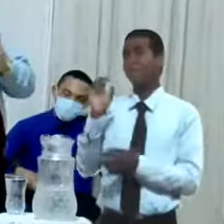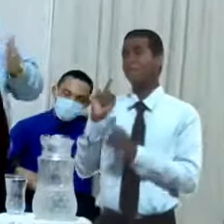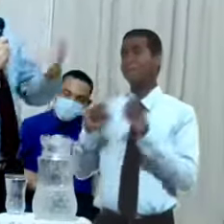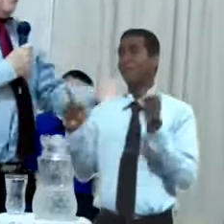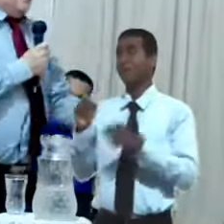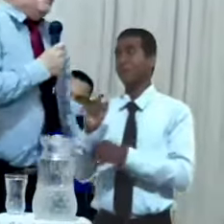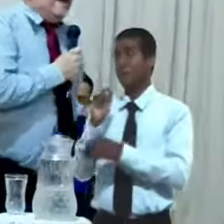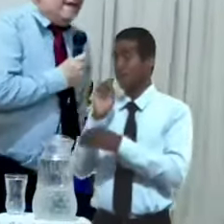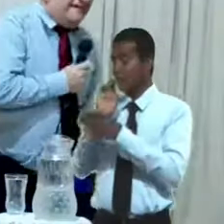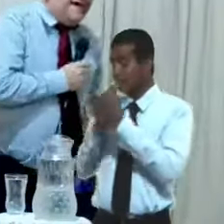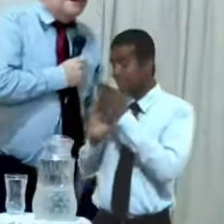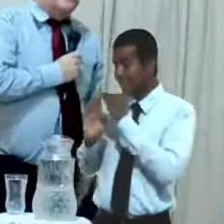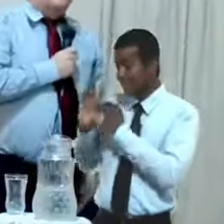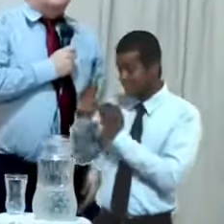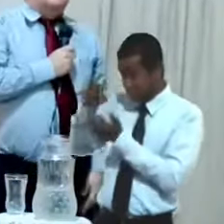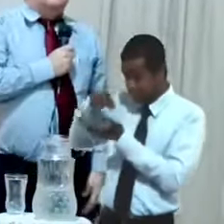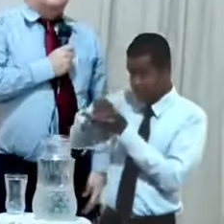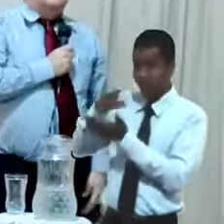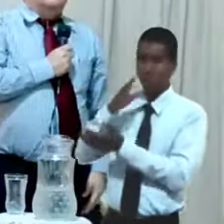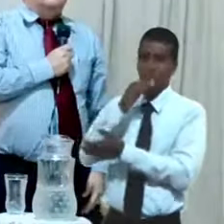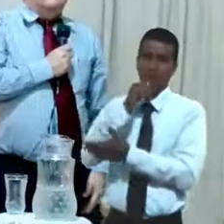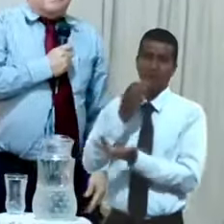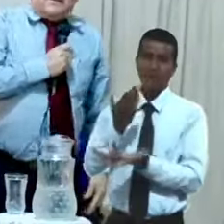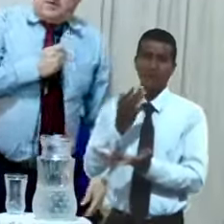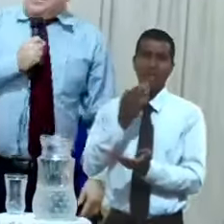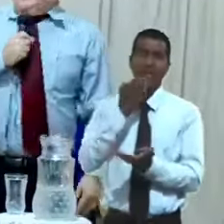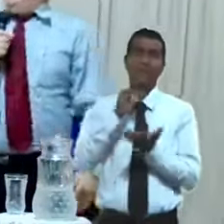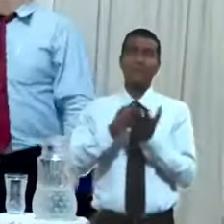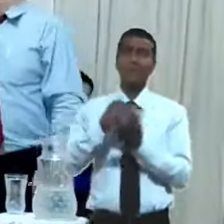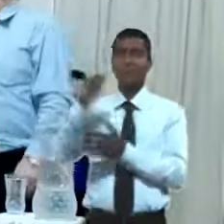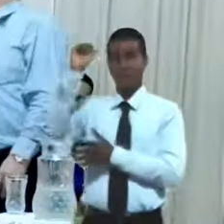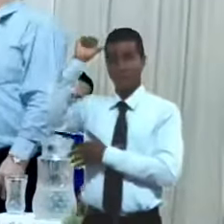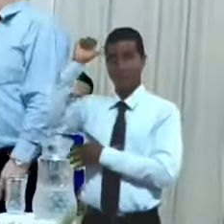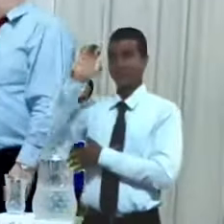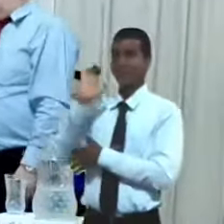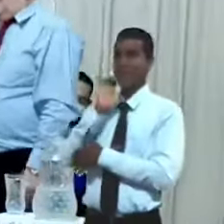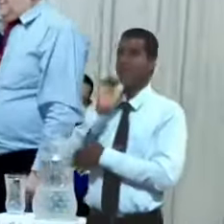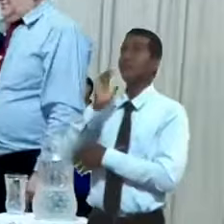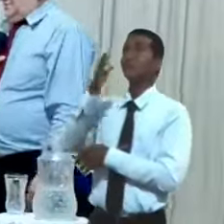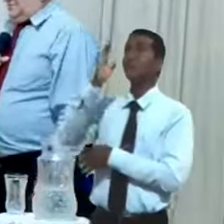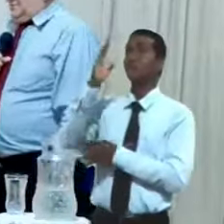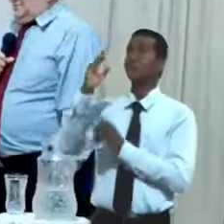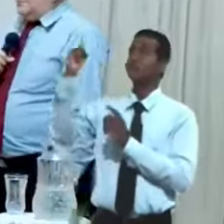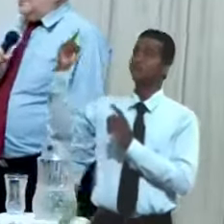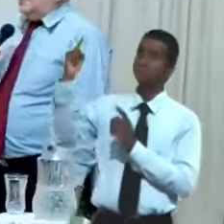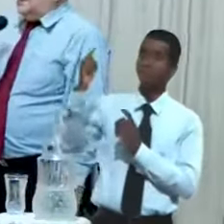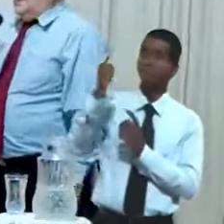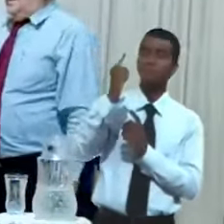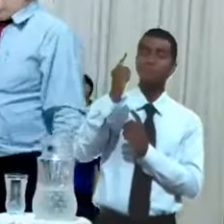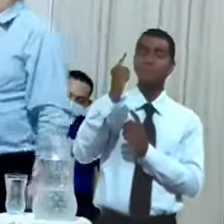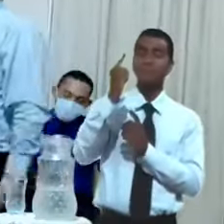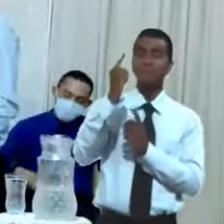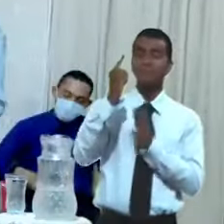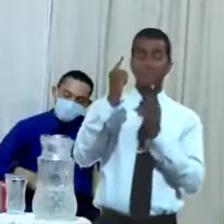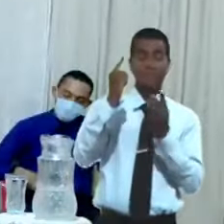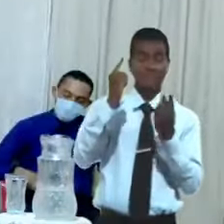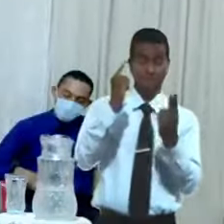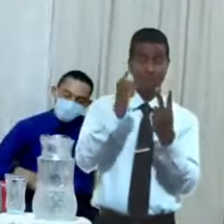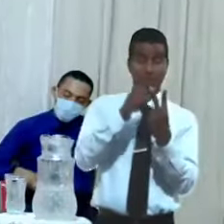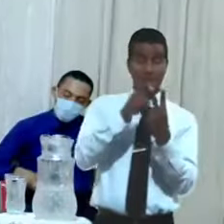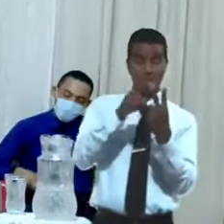pregúntenle a Adán y a Eva. Dios le apareció a Adán y le dijo, ¿qué